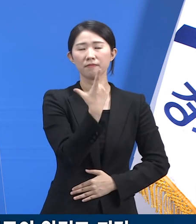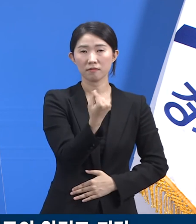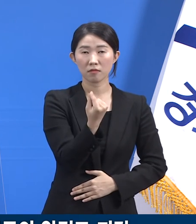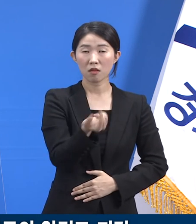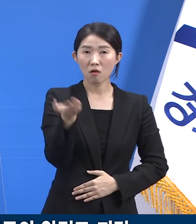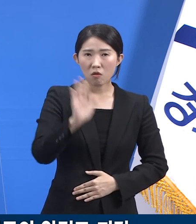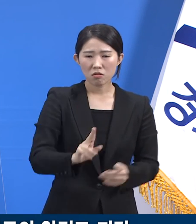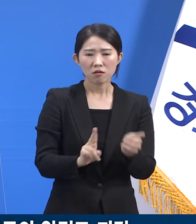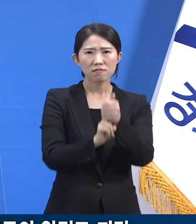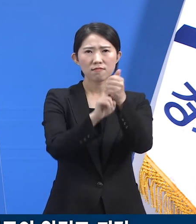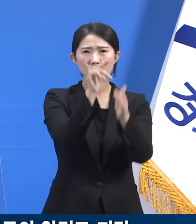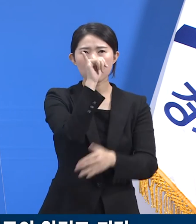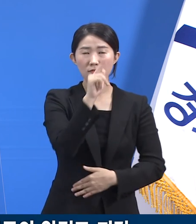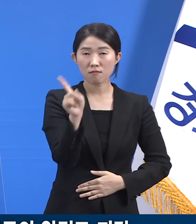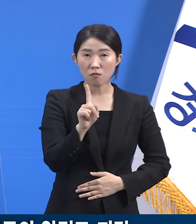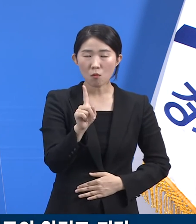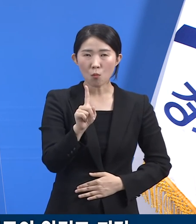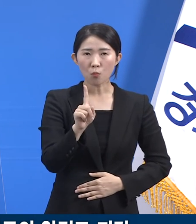일은 그 다음에 일어납니다.